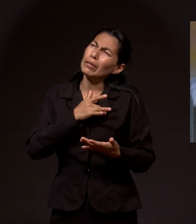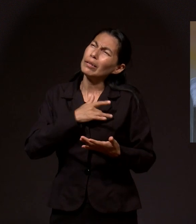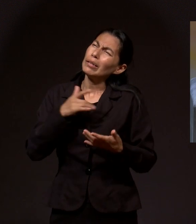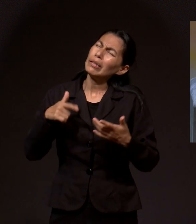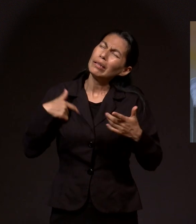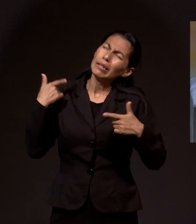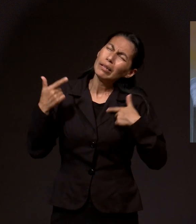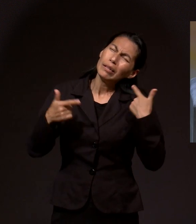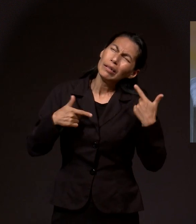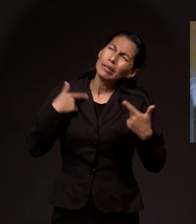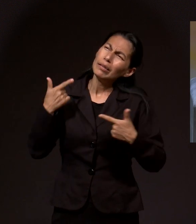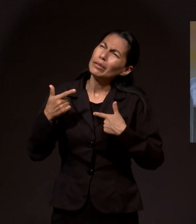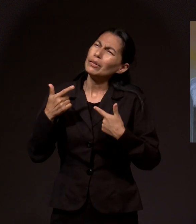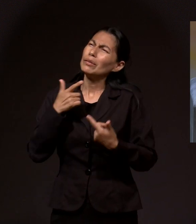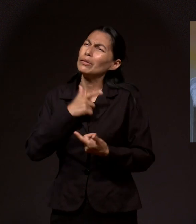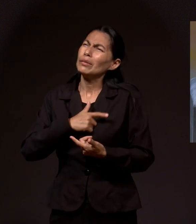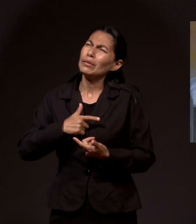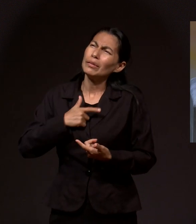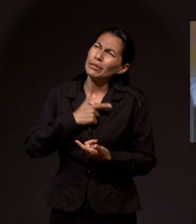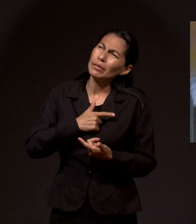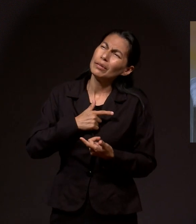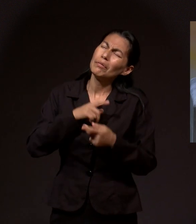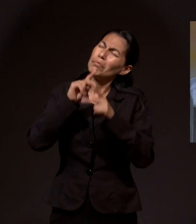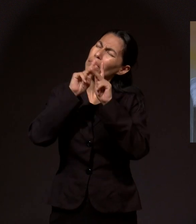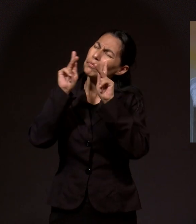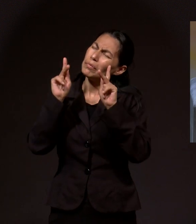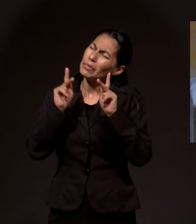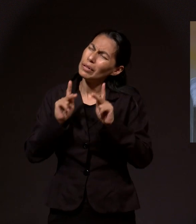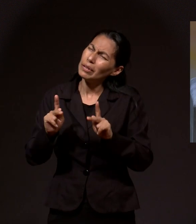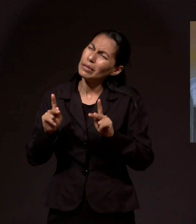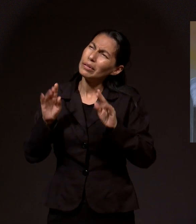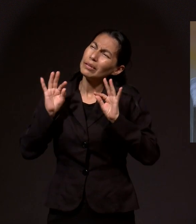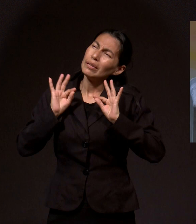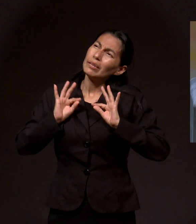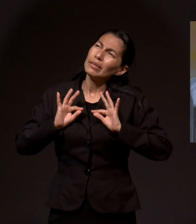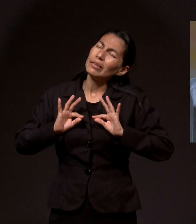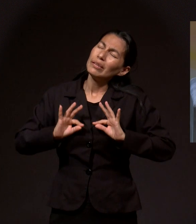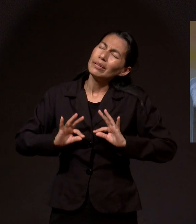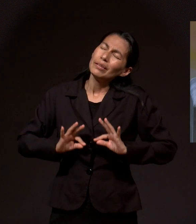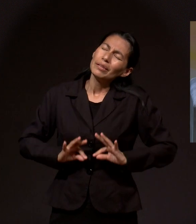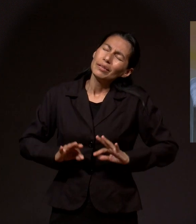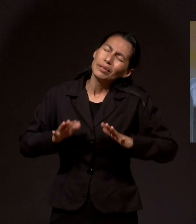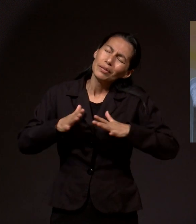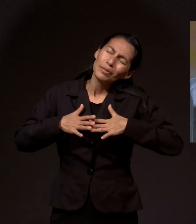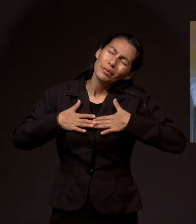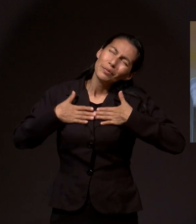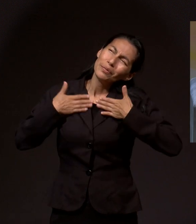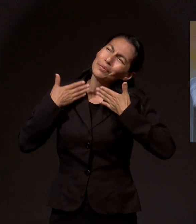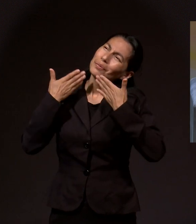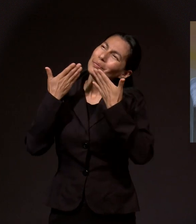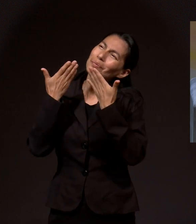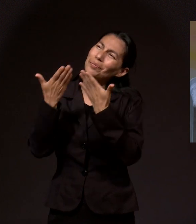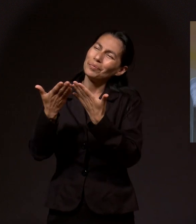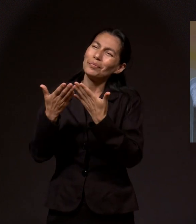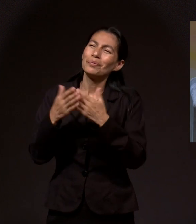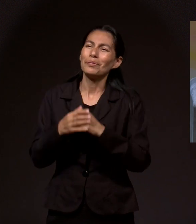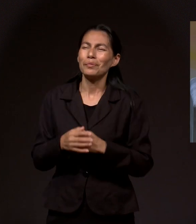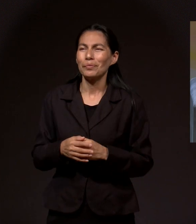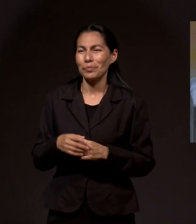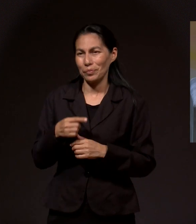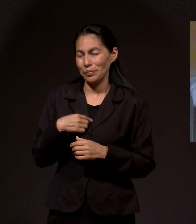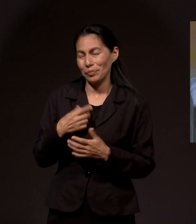gratitud, de esperanza, de paz, de confianza. Y